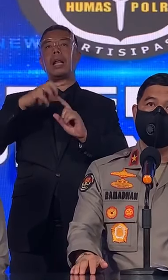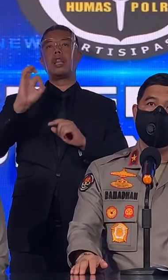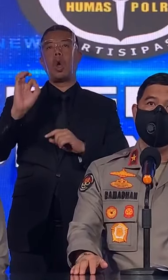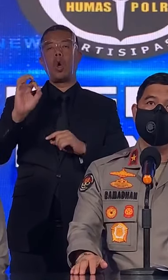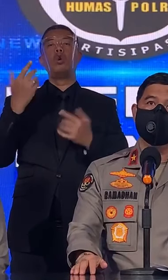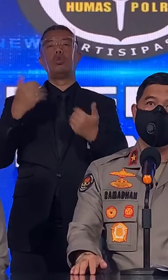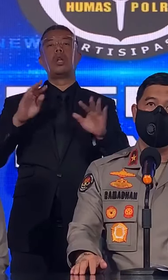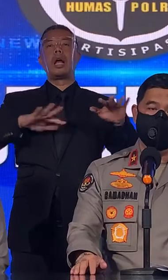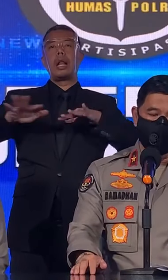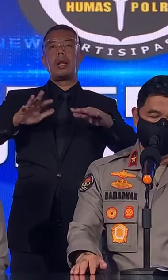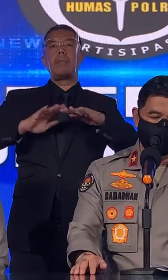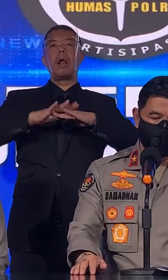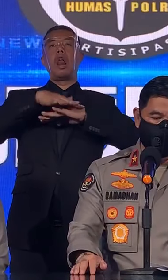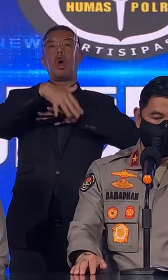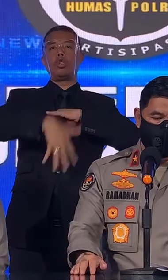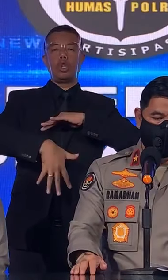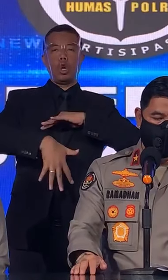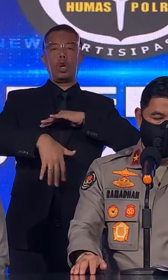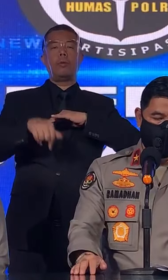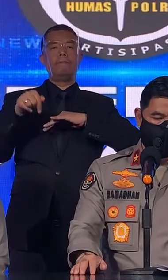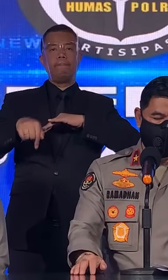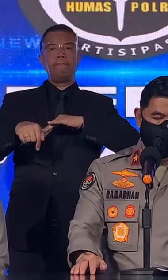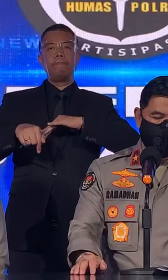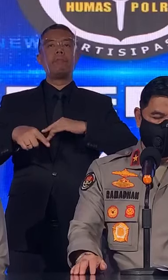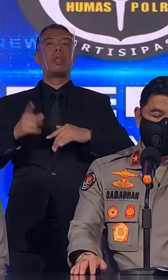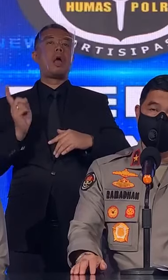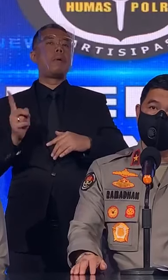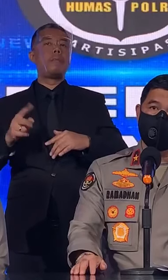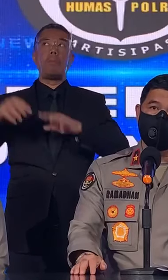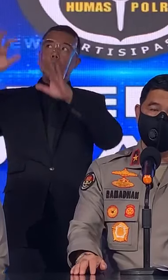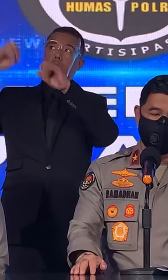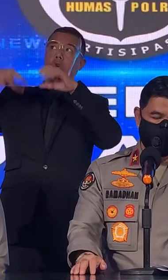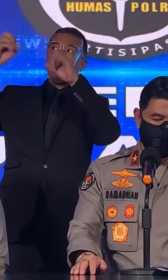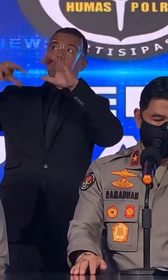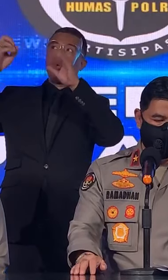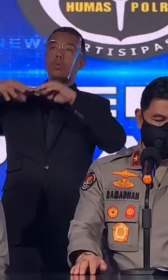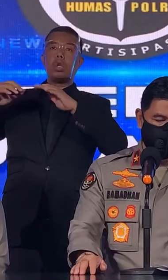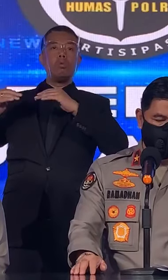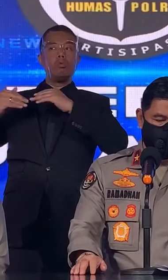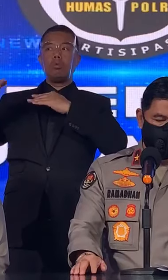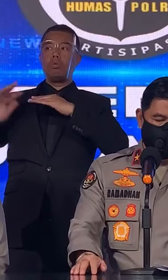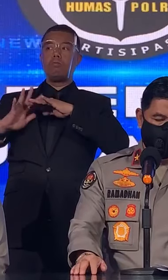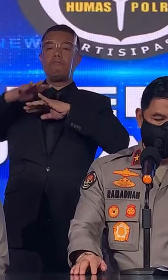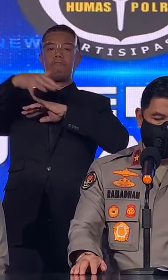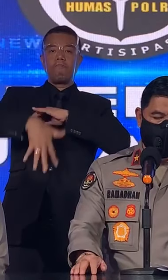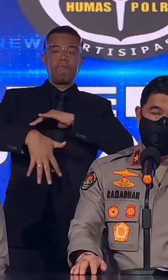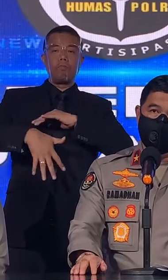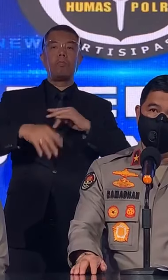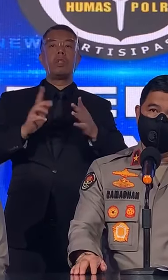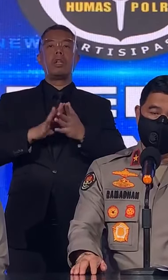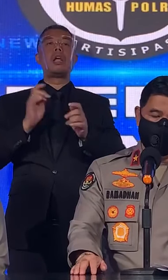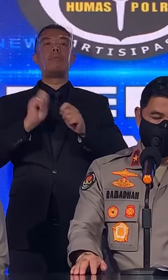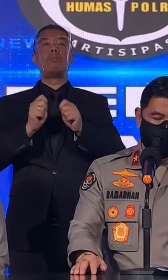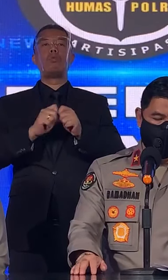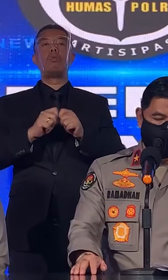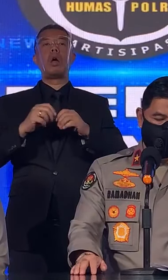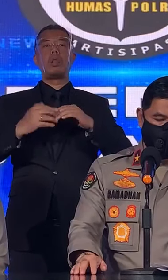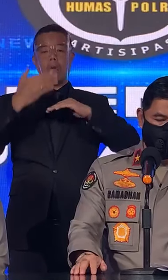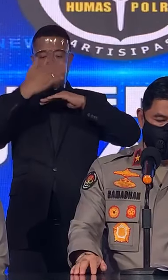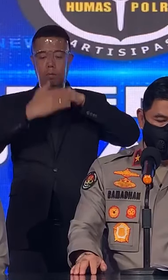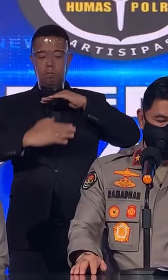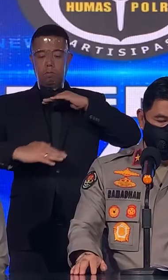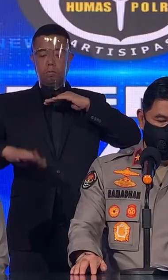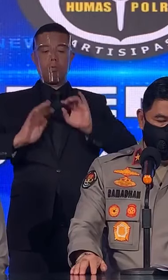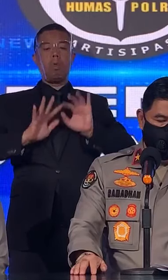bencana alam Tanah Longsor, yang disebabkan hujan terus-menerus, serta mengakibatkan tebing